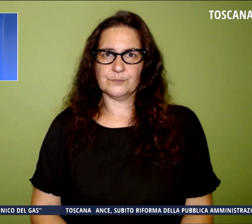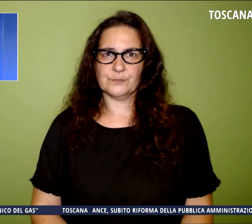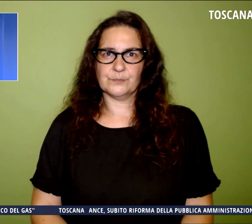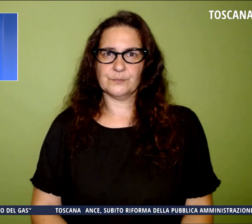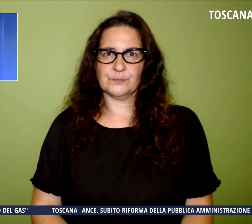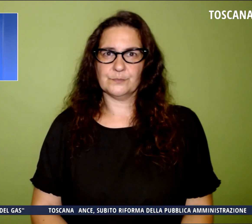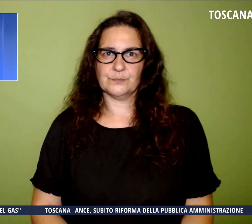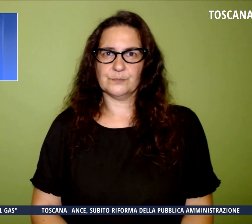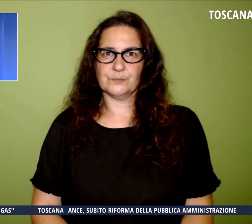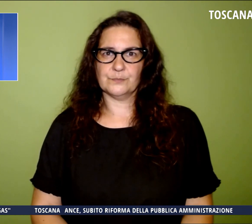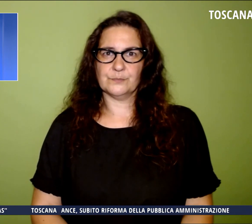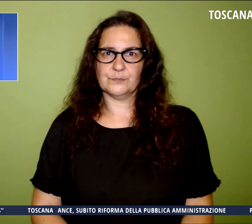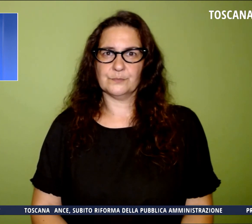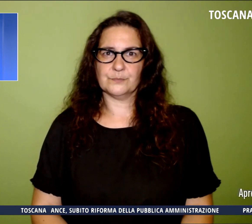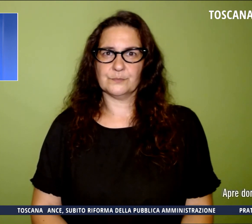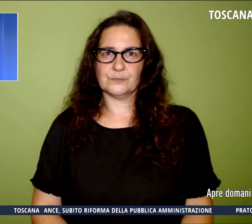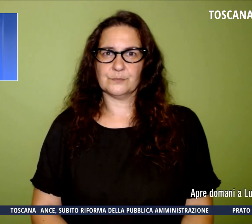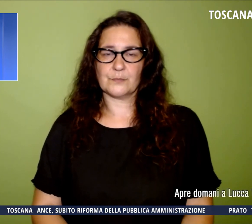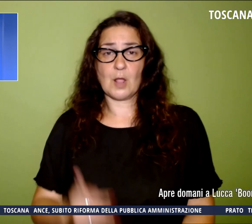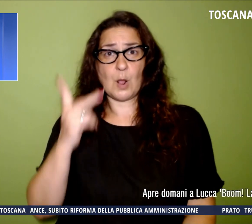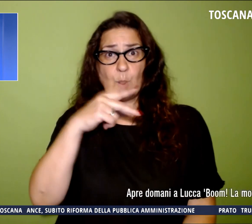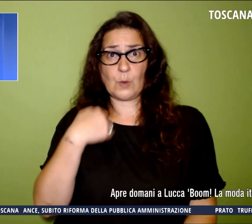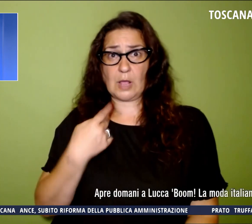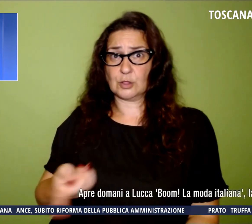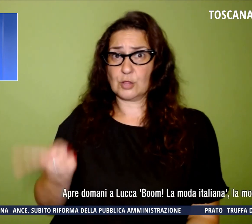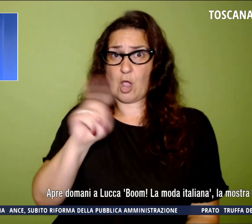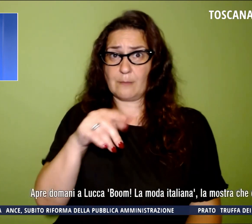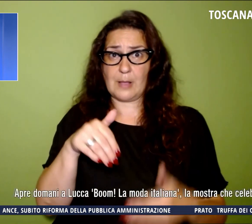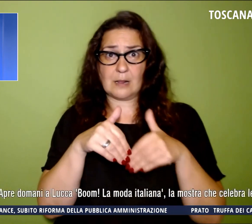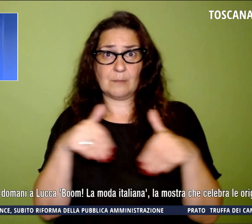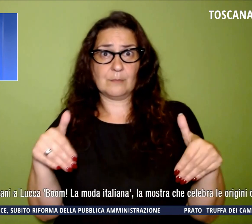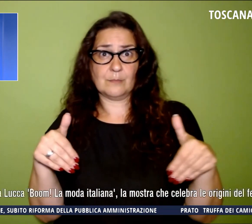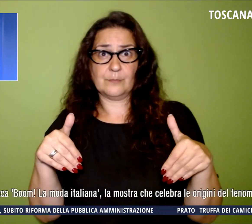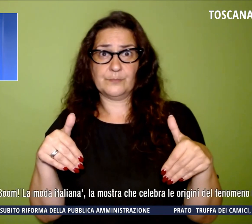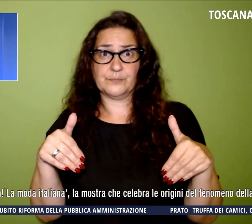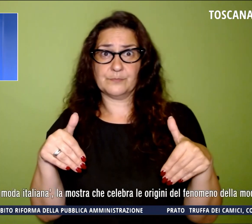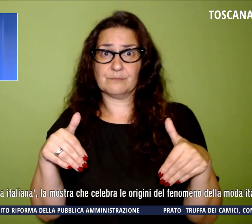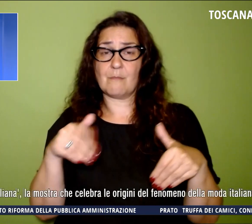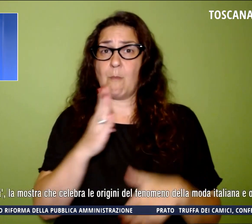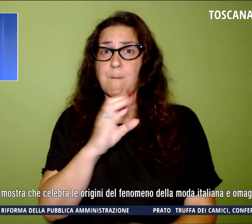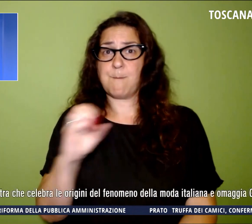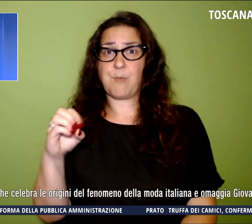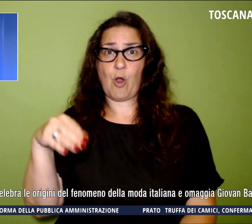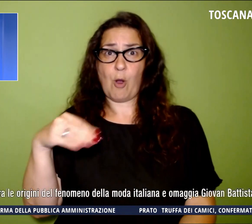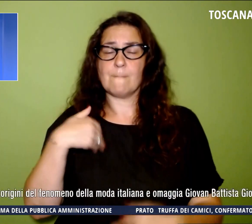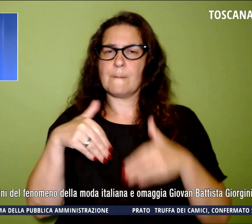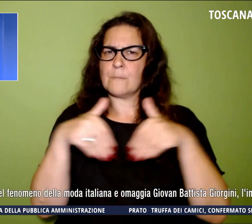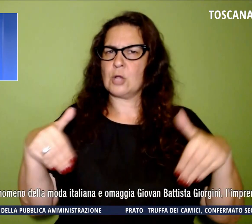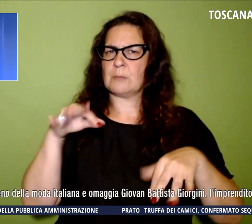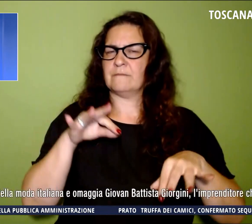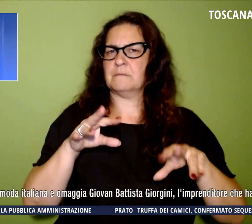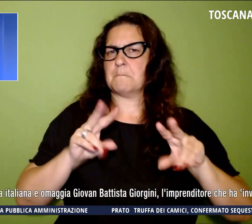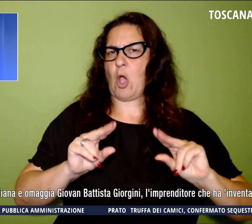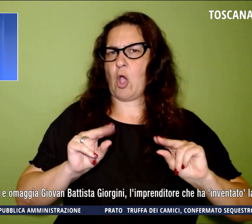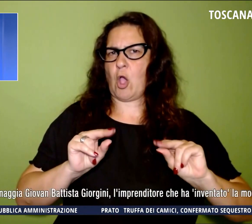E apre domani a Luca Boom la moda italiana, quindi la mostra che celebra le